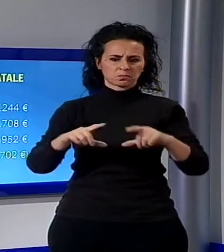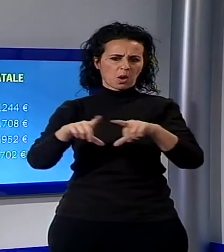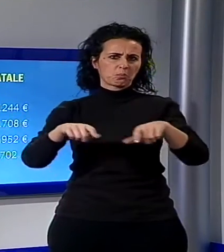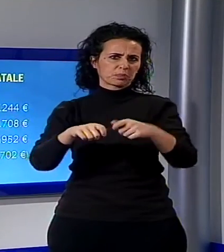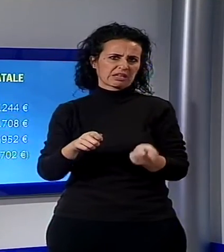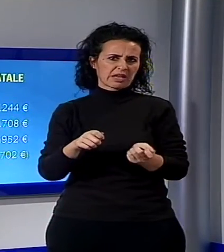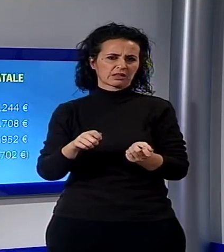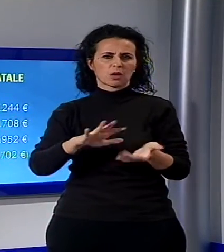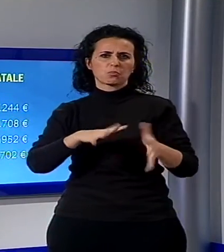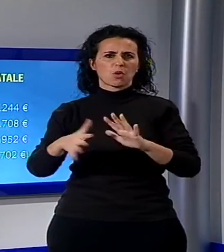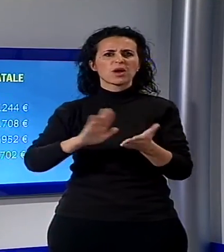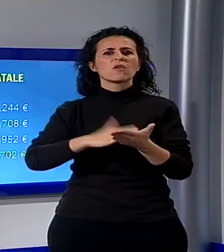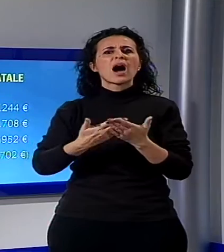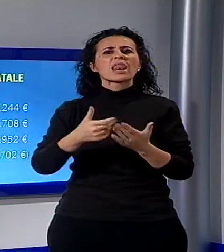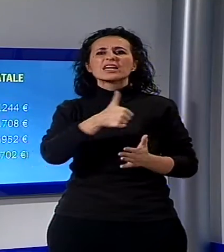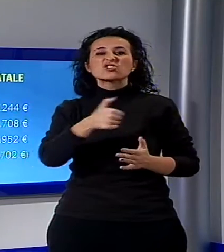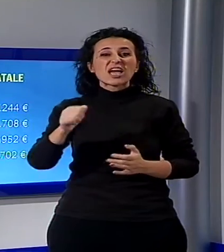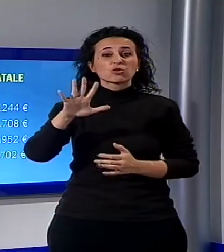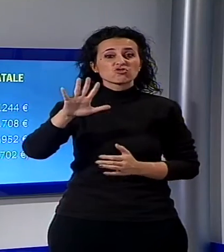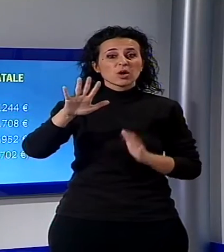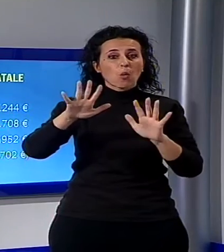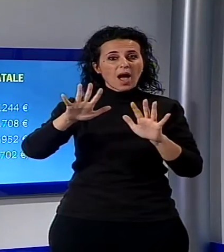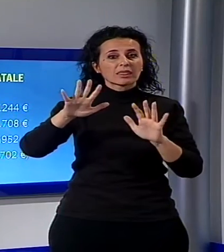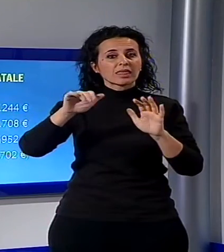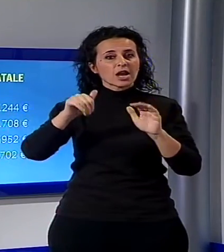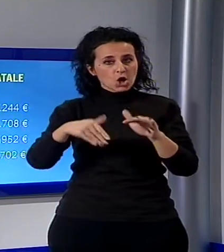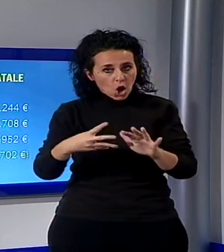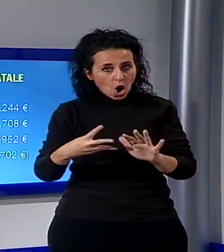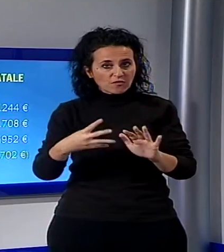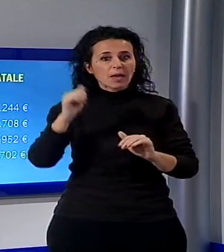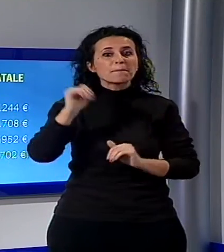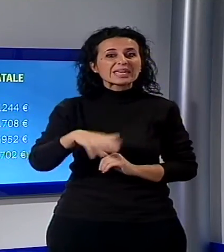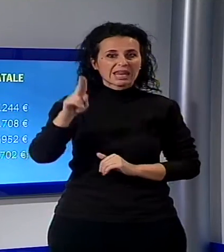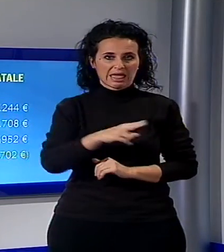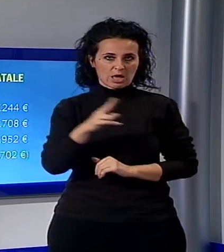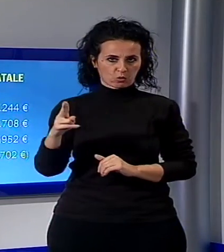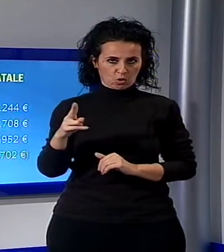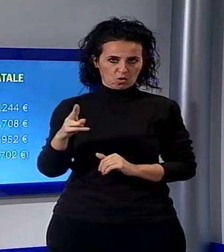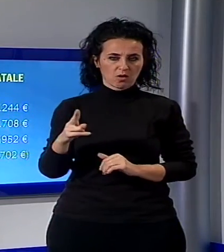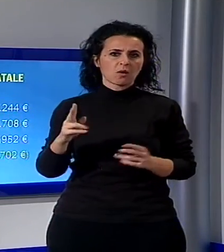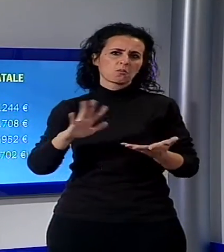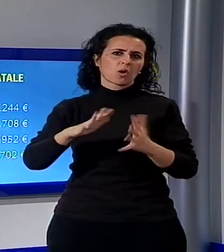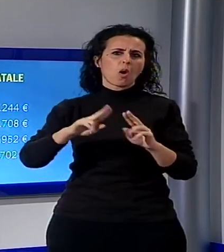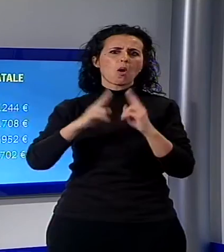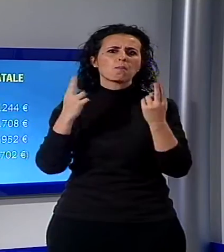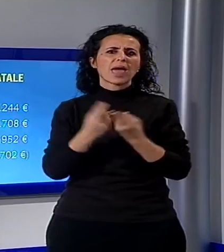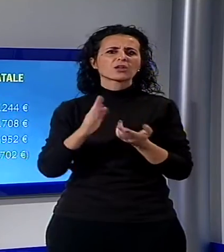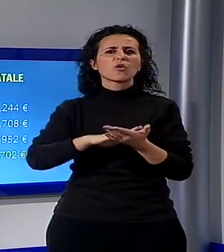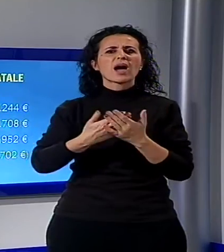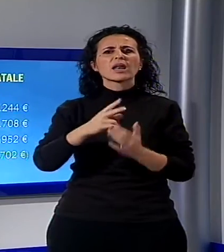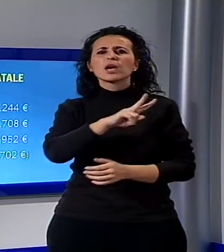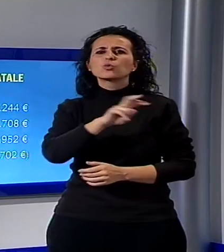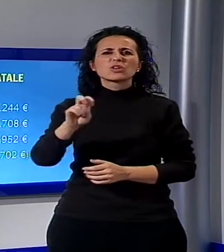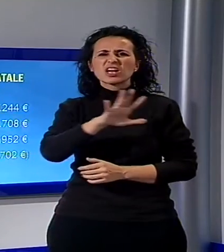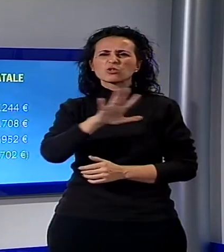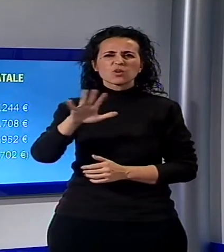a 159.000 euro e quello delle vendite presso i bookshop è di 96.000 euro per un totale di 255